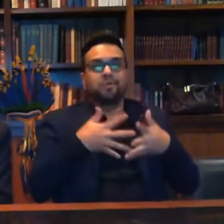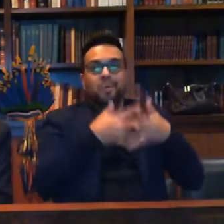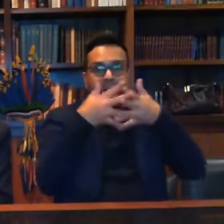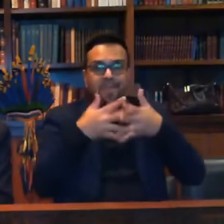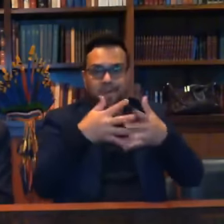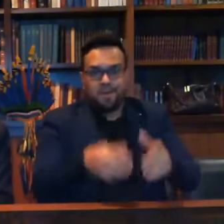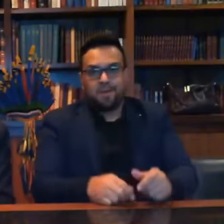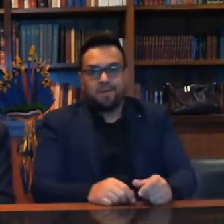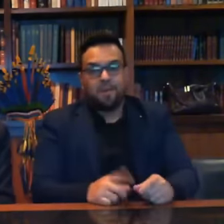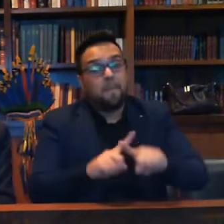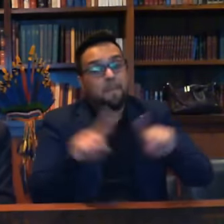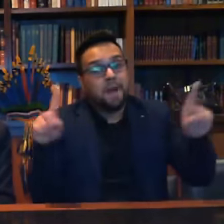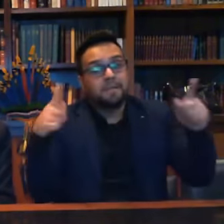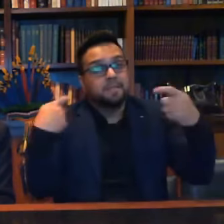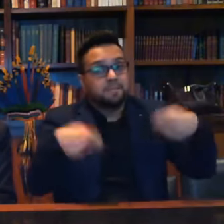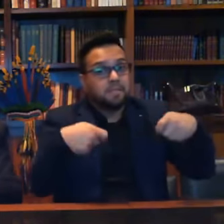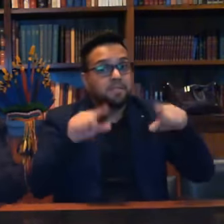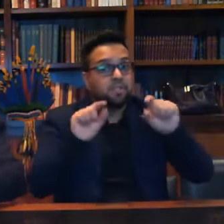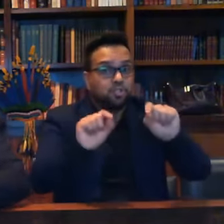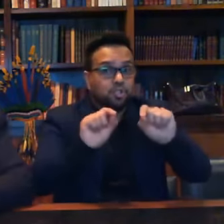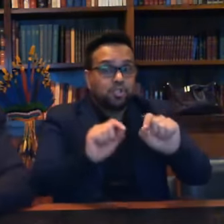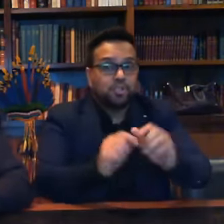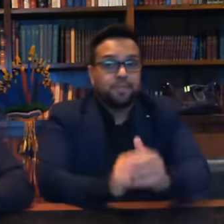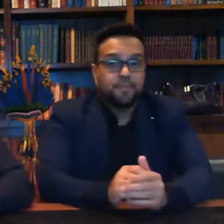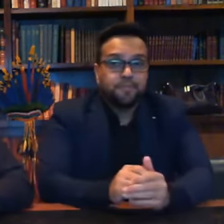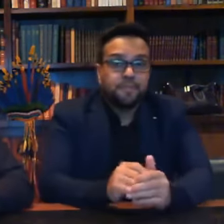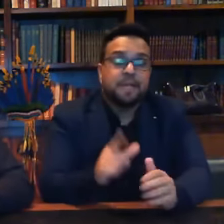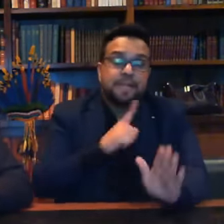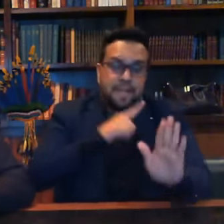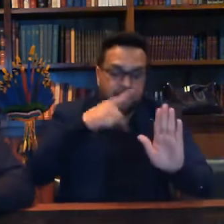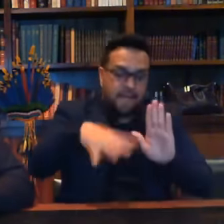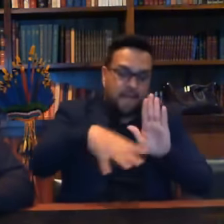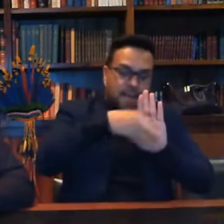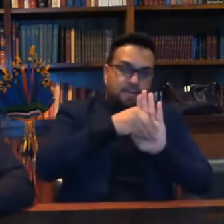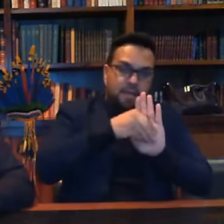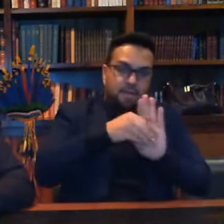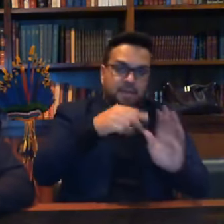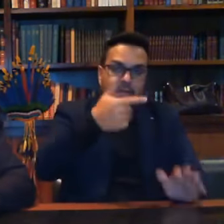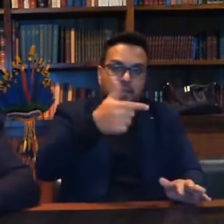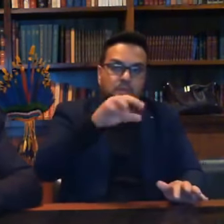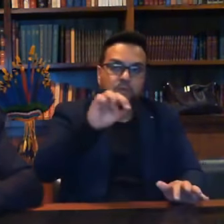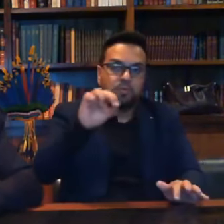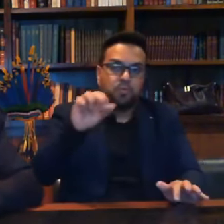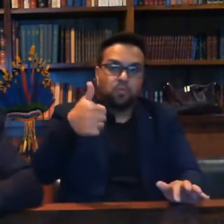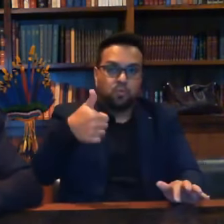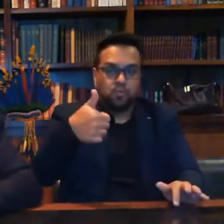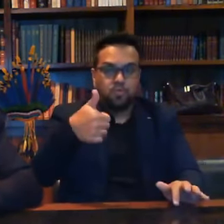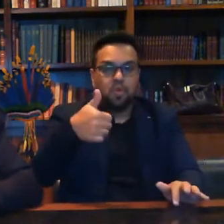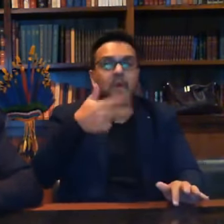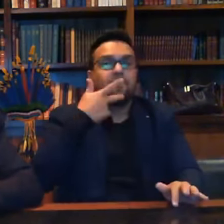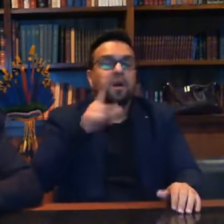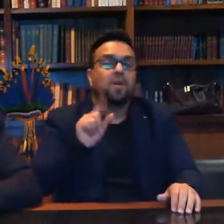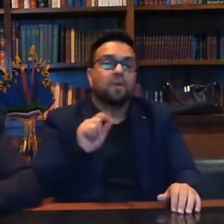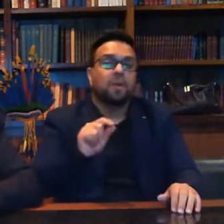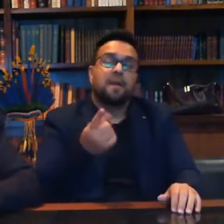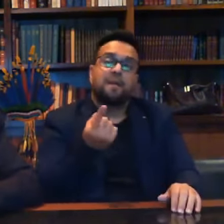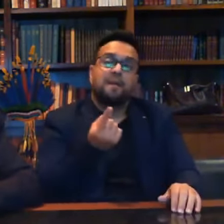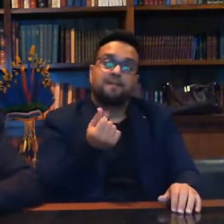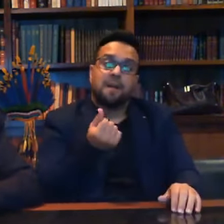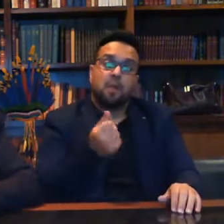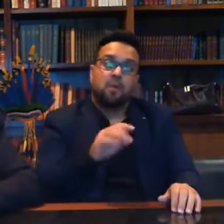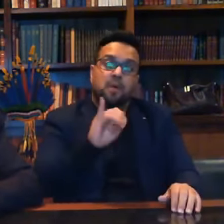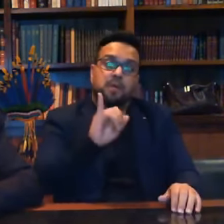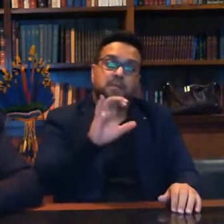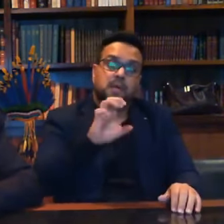agora, o que que precisa? Nós temos uma emenda constitucional de 2001 que diz que o valor do ICMS